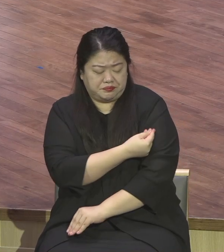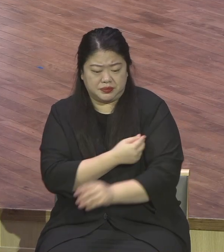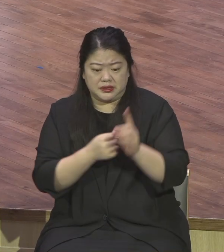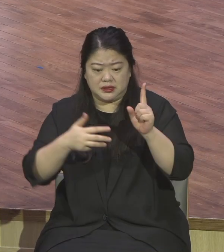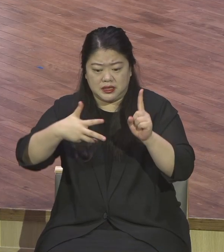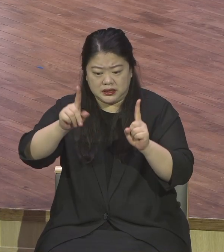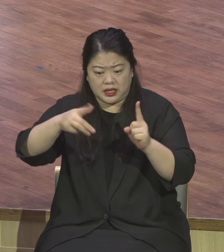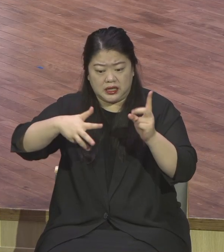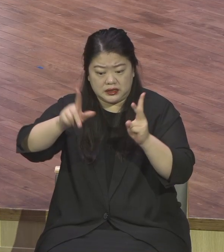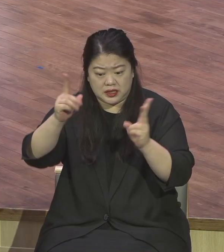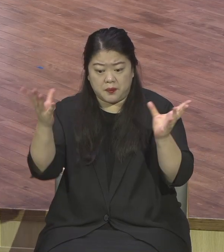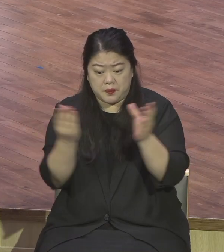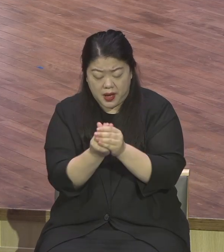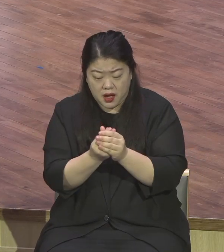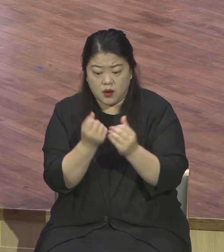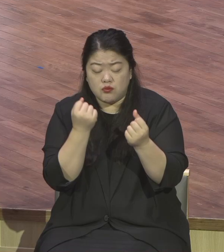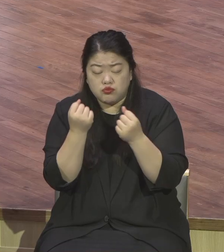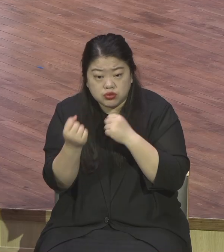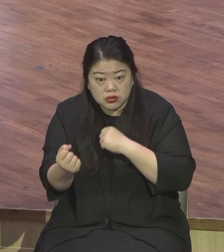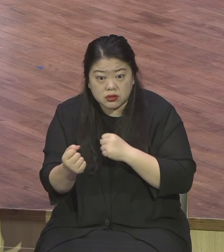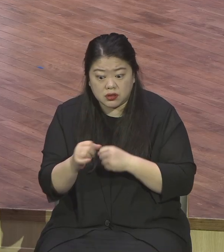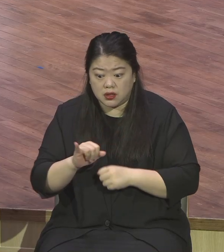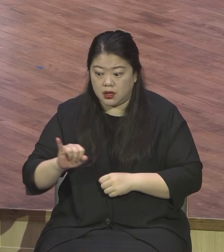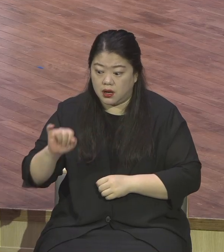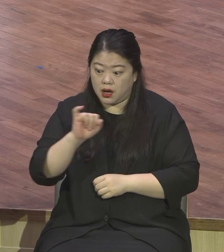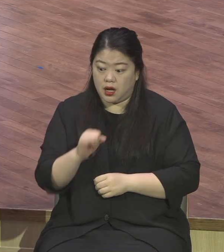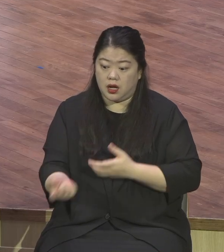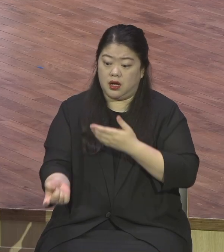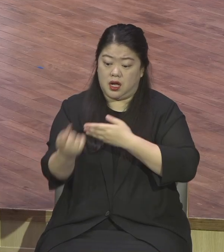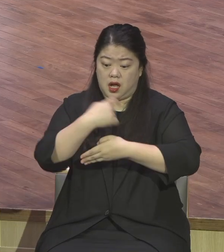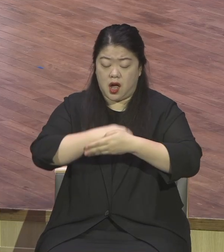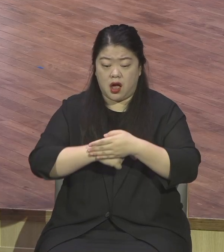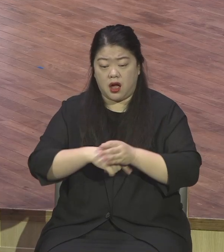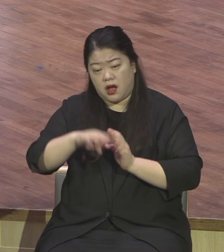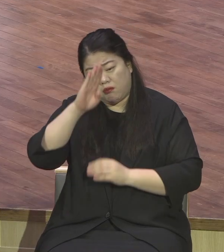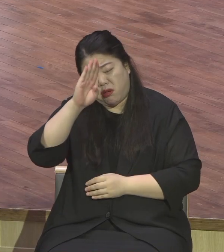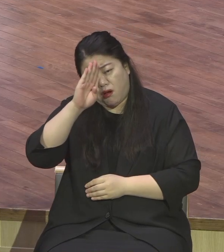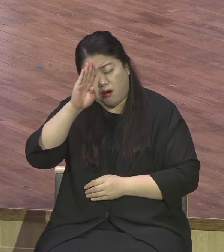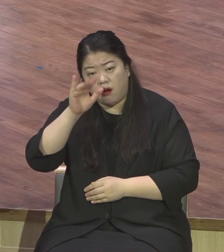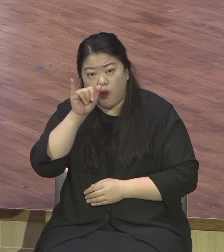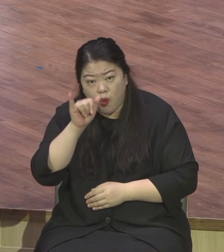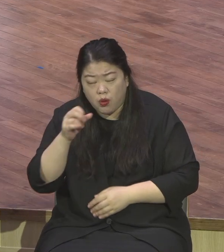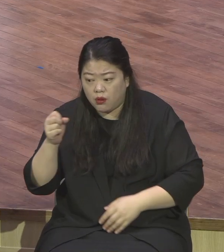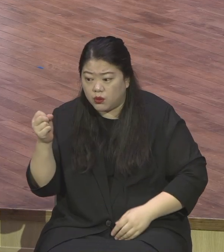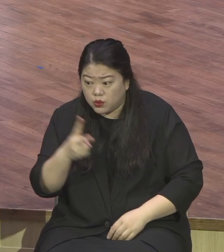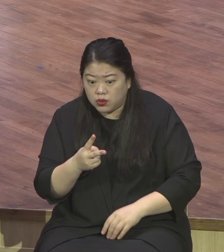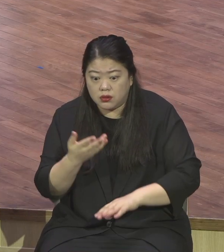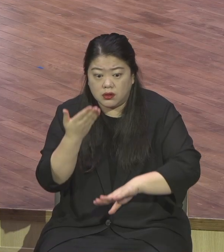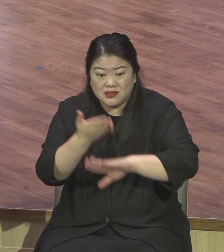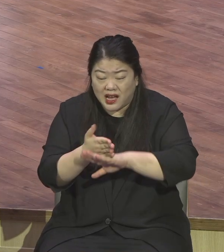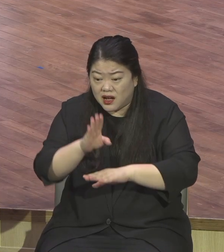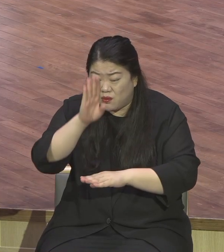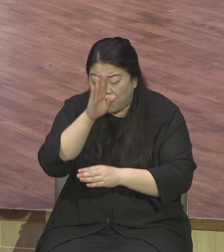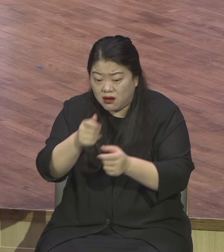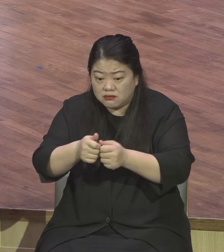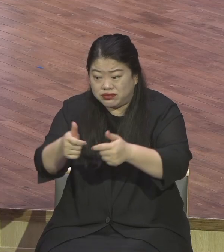돌파 감염까지 발생하는 전 세계를 지금 긴장시키고 있습니다. 그런데